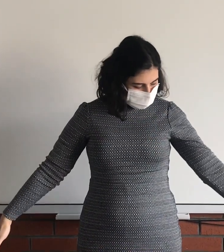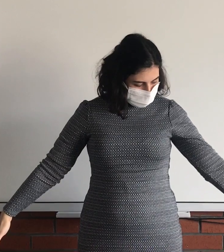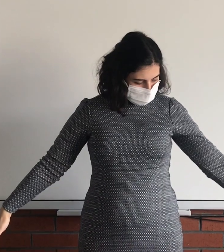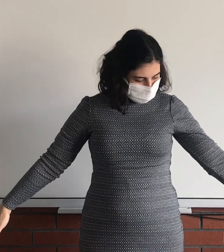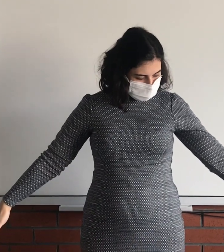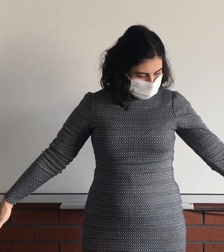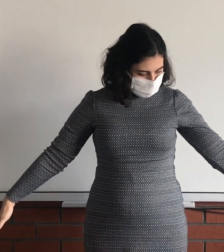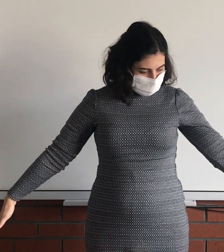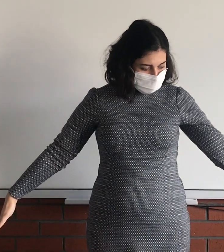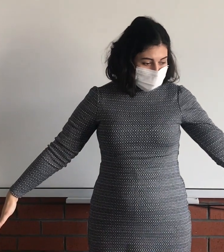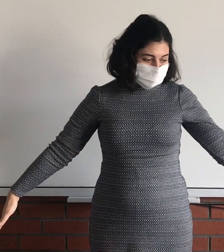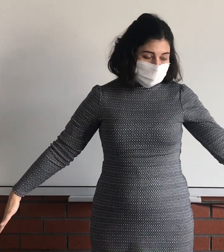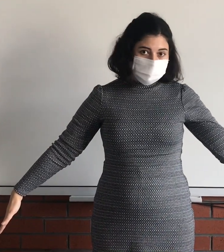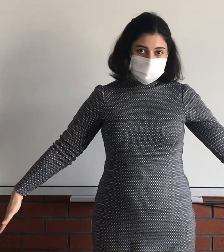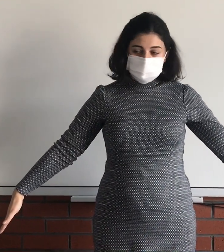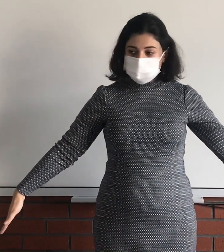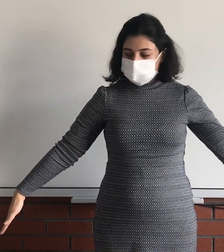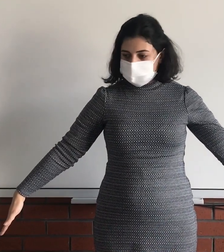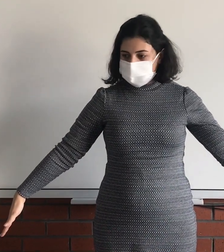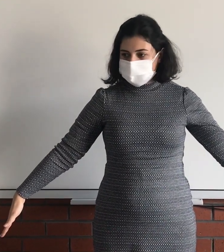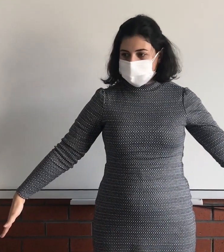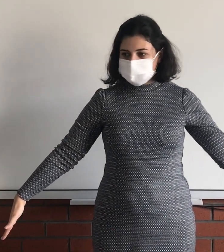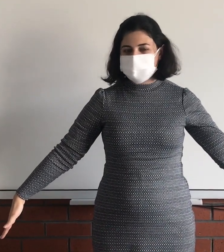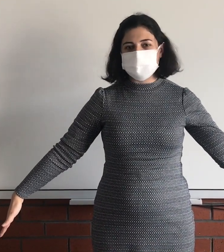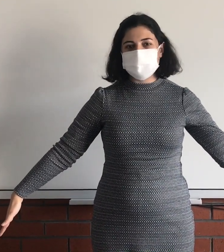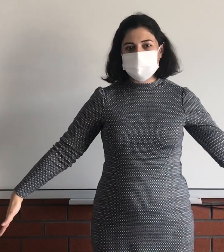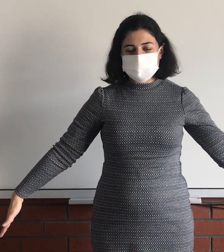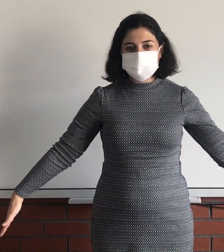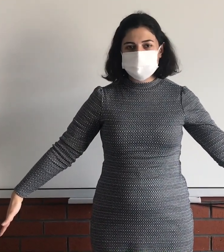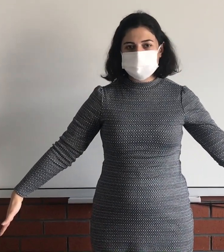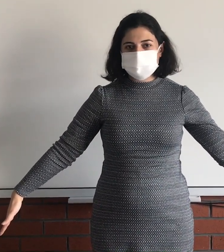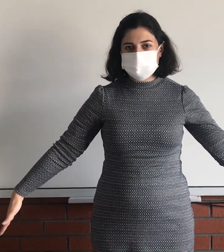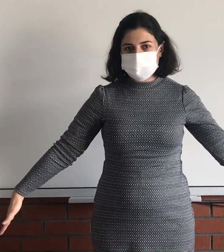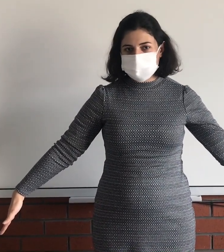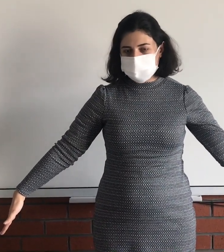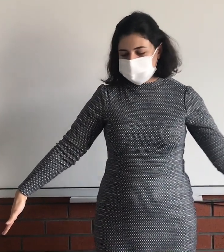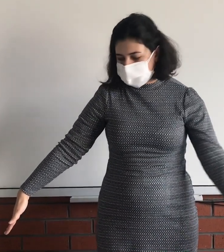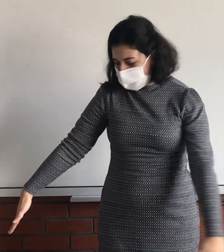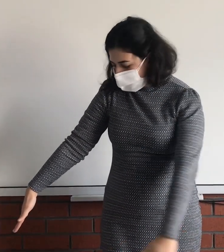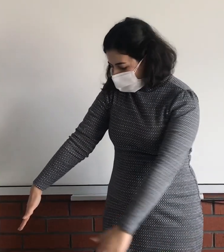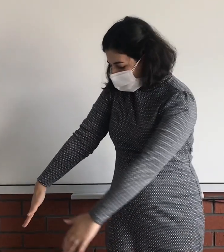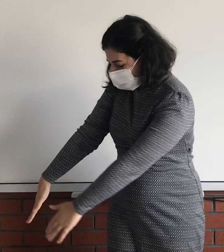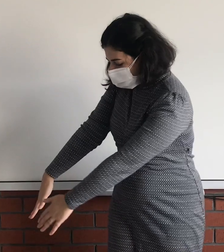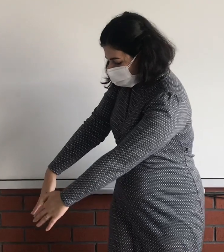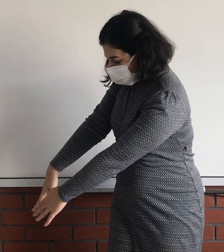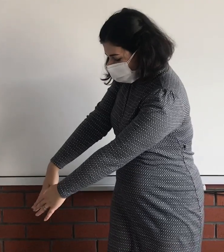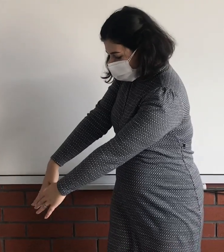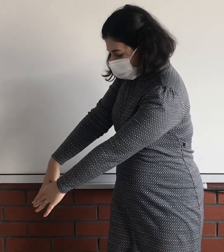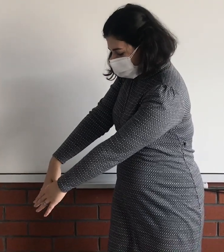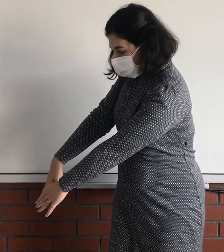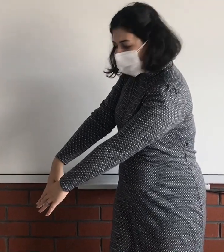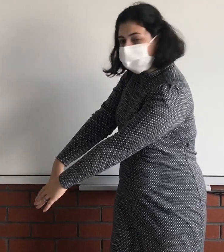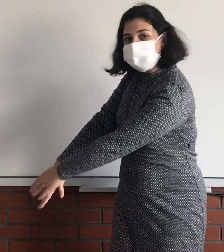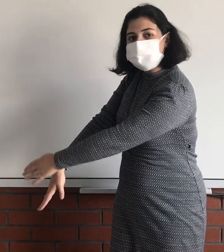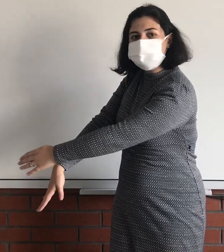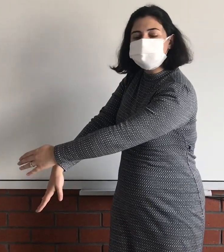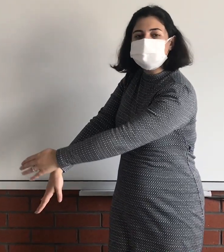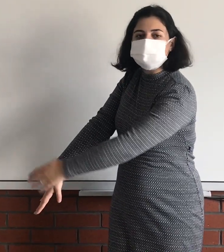şekilde açacağım. Yan tarafındaki kişiler de aynı şekilde açacağı için kolumun bu noktasında birleşim yerini